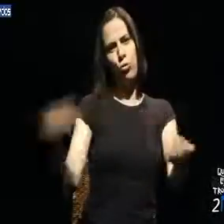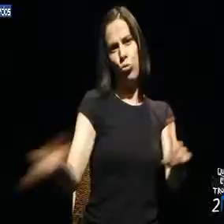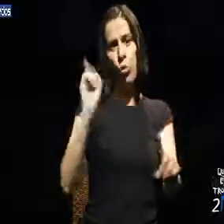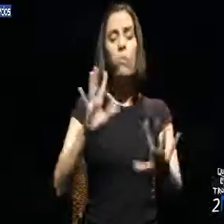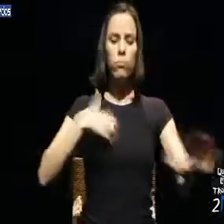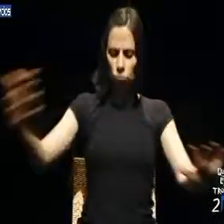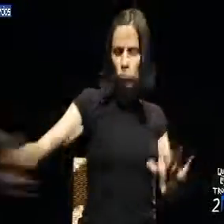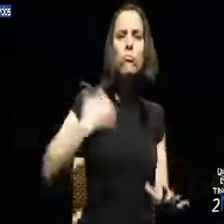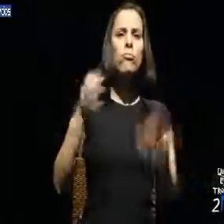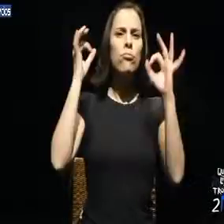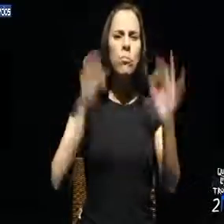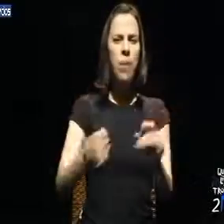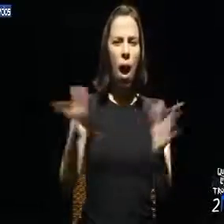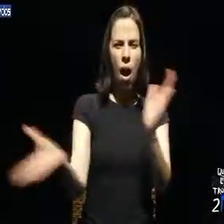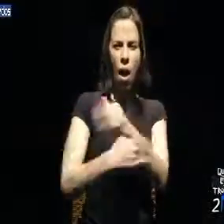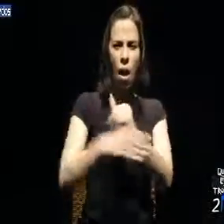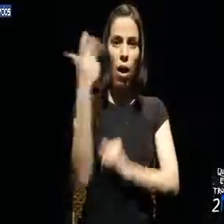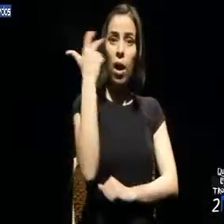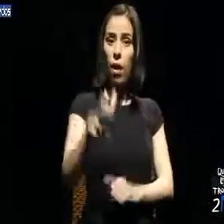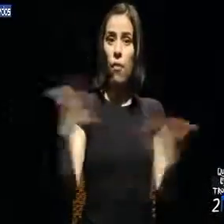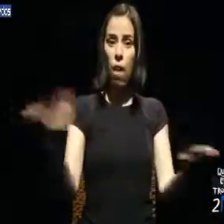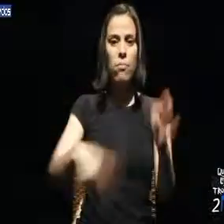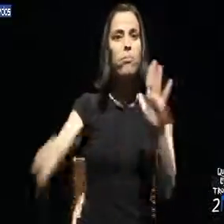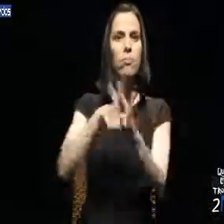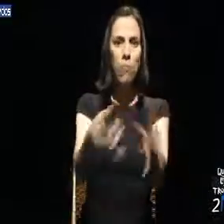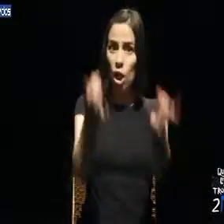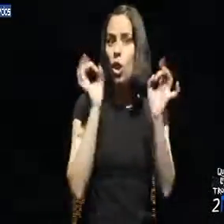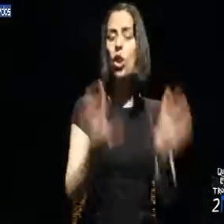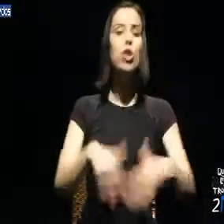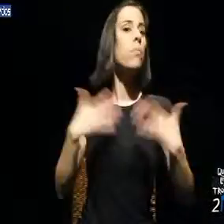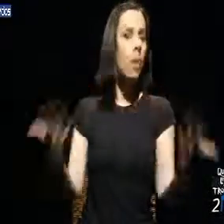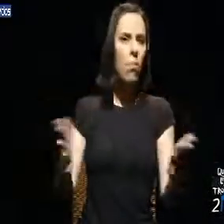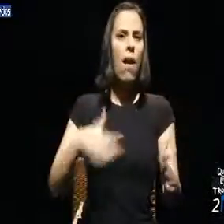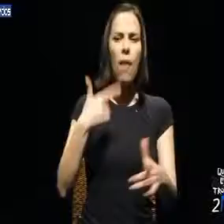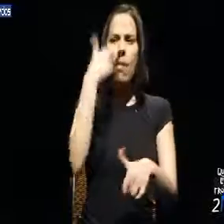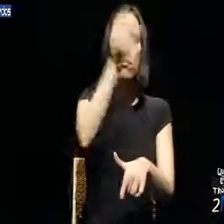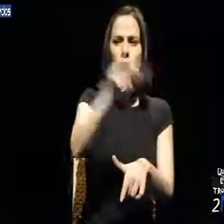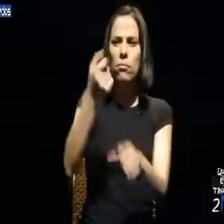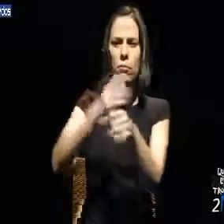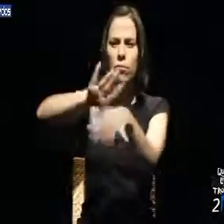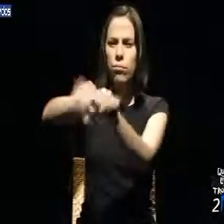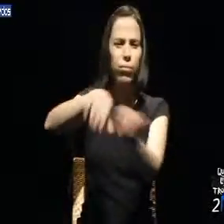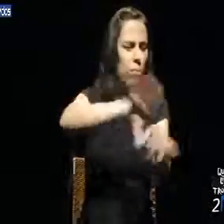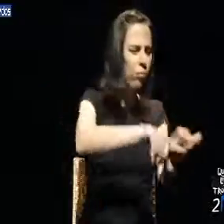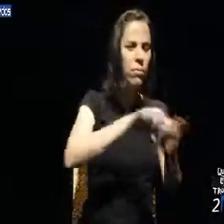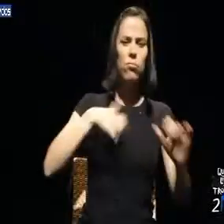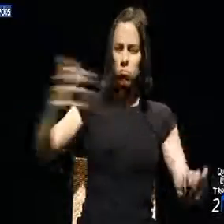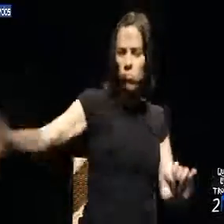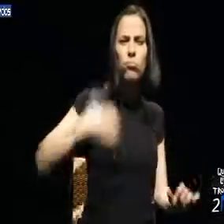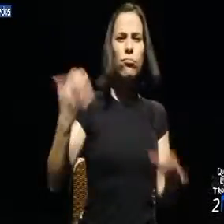Indignamos-nos com o desfalque nas reformas, com a ameaça de despedimento, com cada posto de trabalho destruído. Indignamos-nos com o encerramento